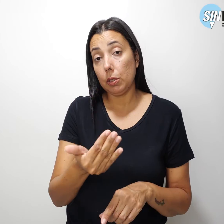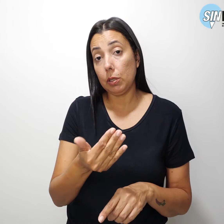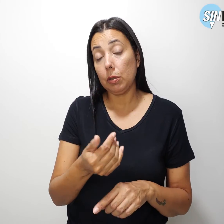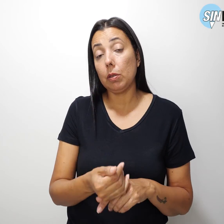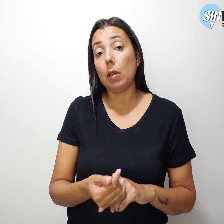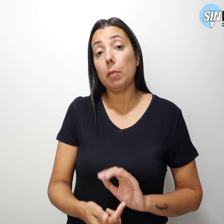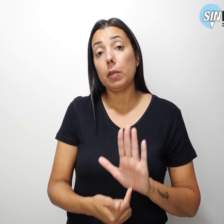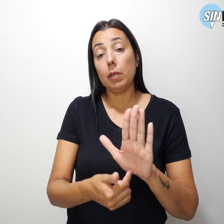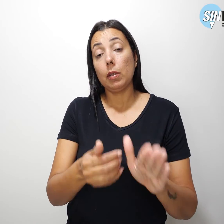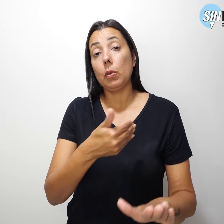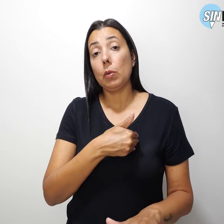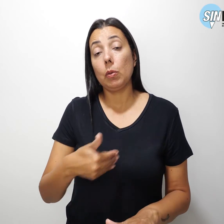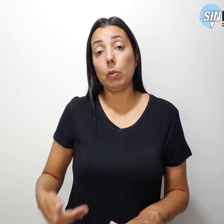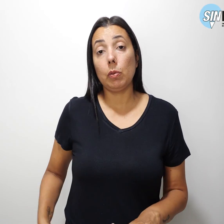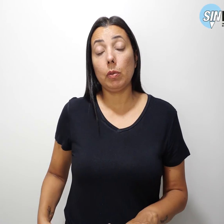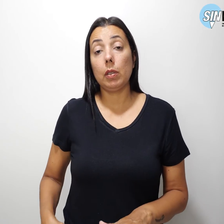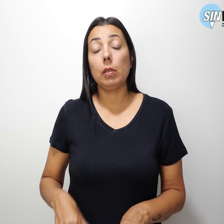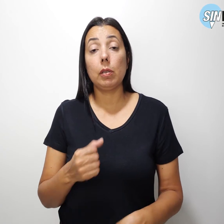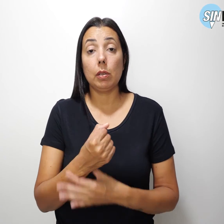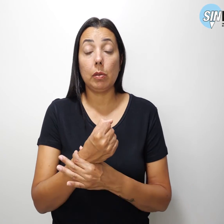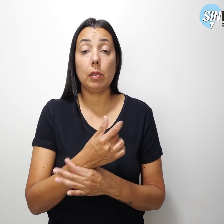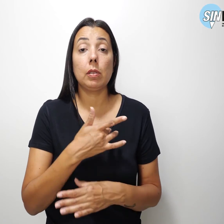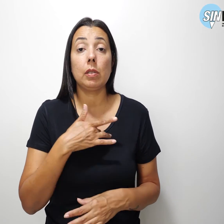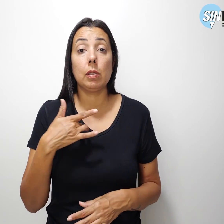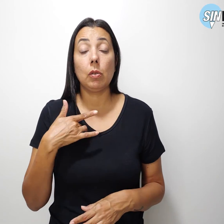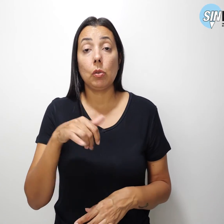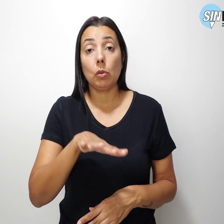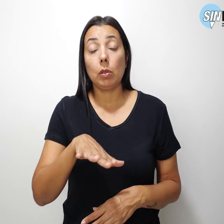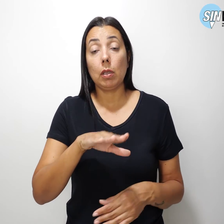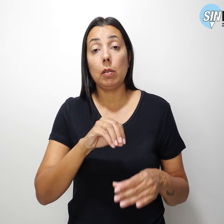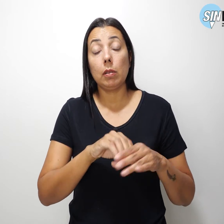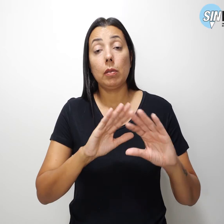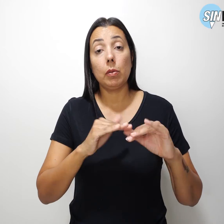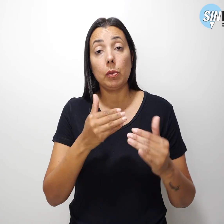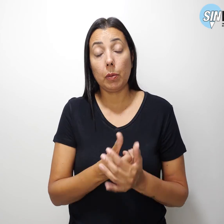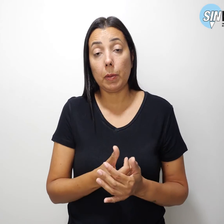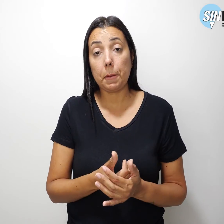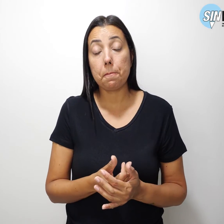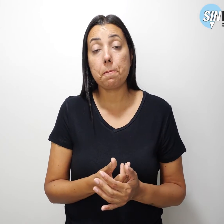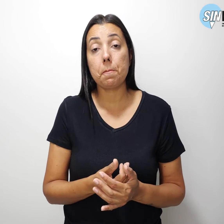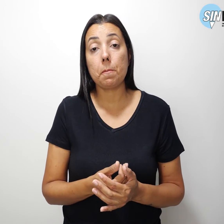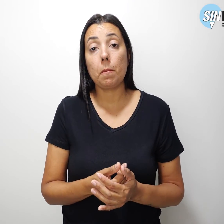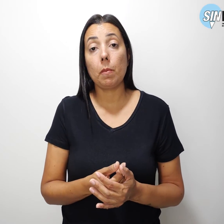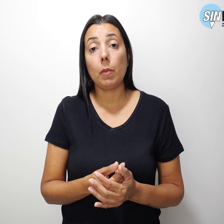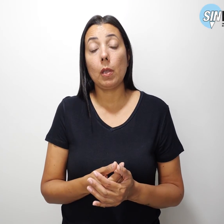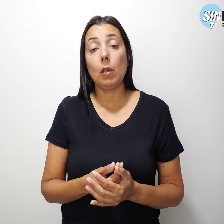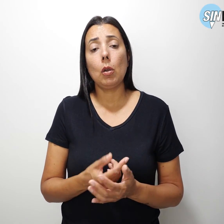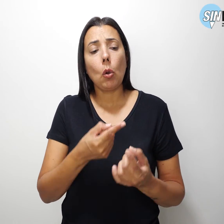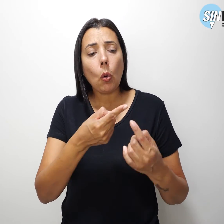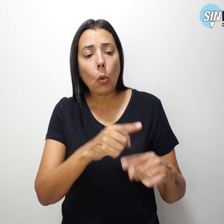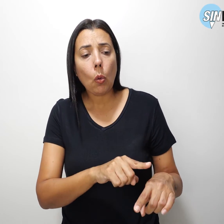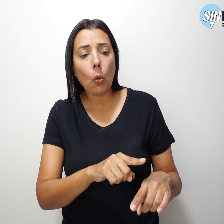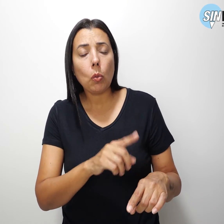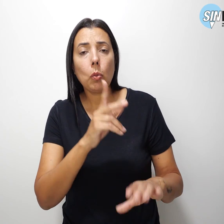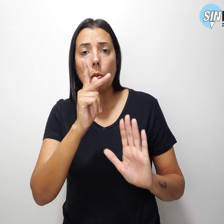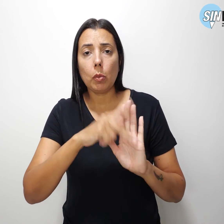apresentada ao governo a segurança sanitária no ambiente escolar, posicionamento contrário